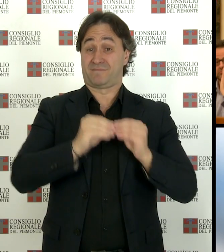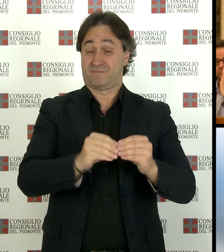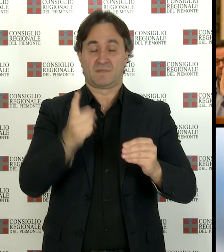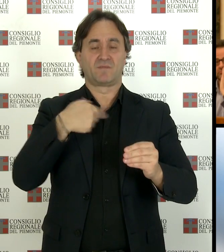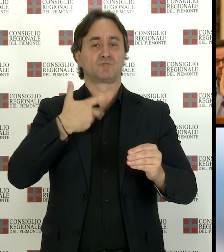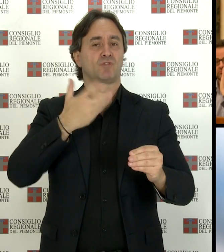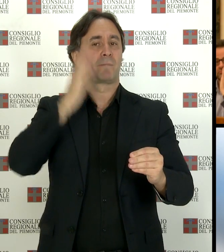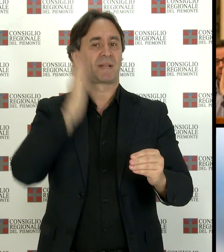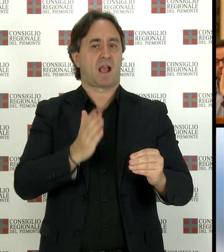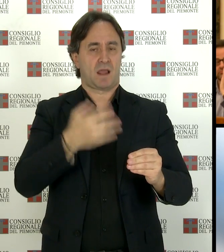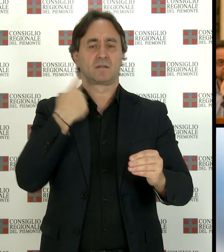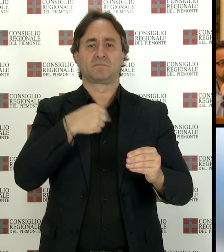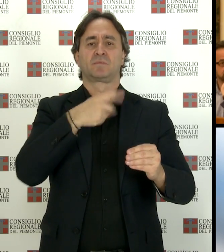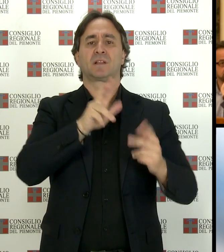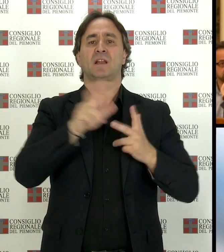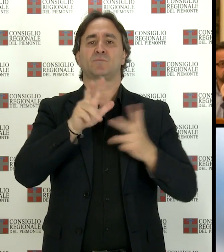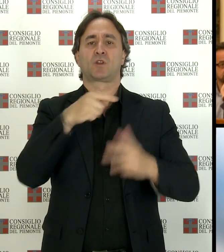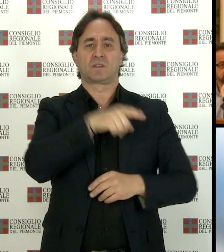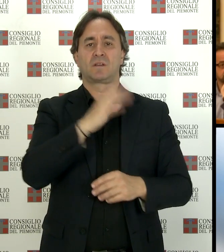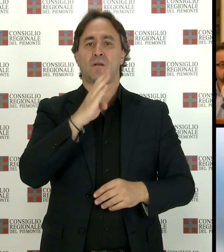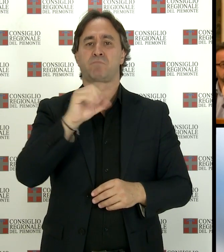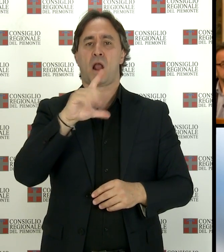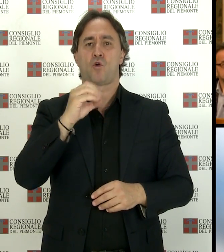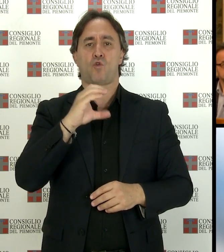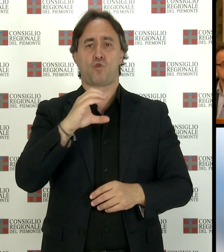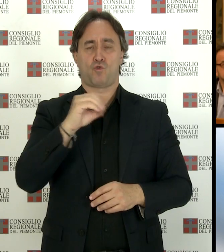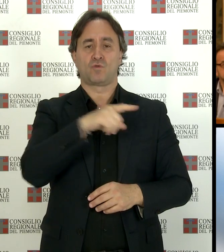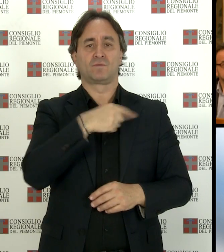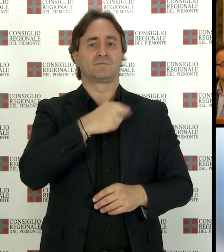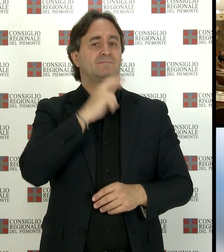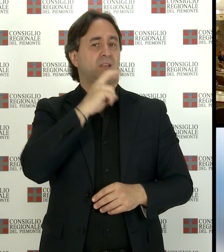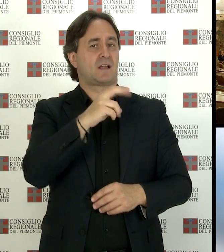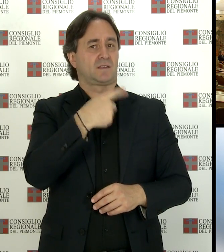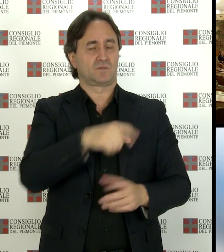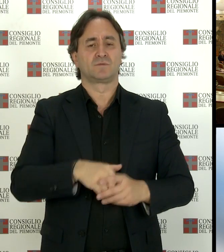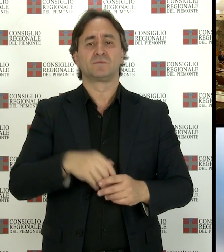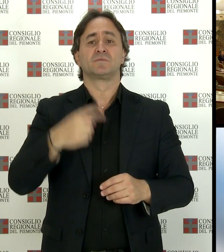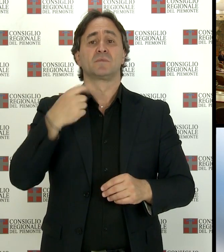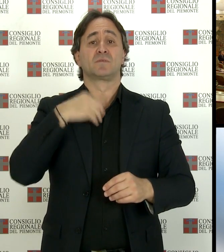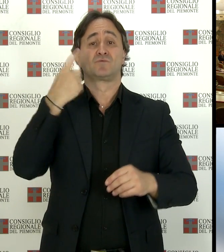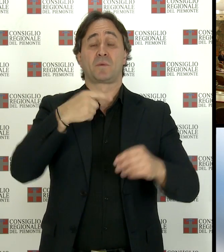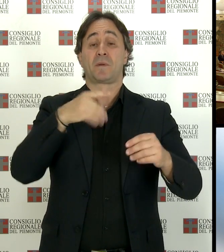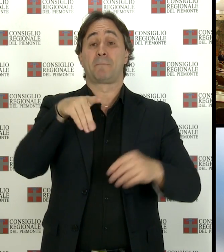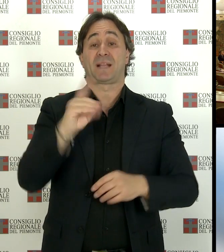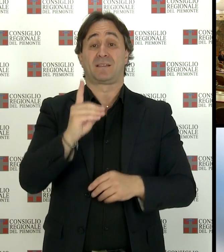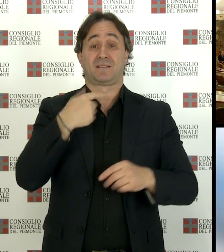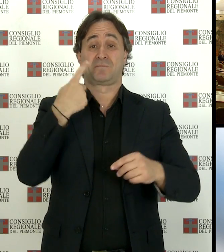trasporti francesco balocco durante la comunicazione in aula richiesta dal partito democratico a seguito dei dubbi espressi dalla